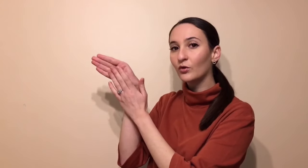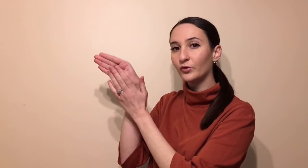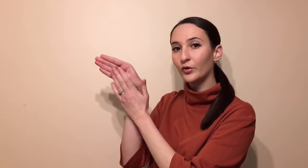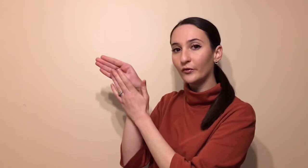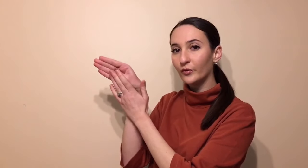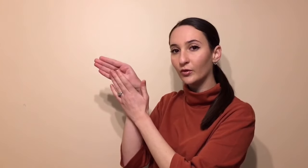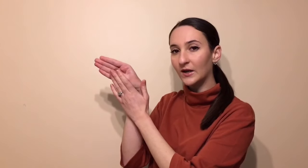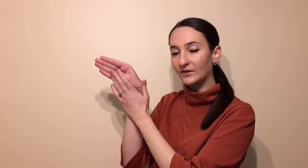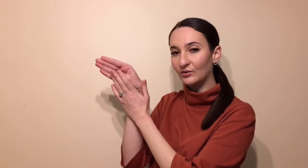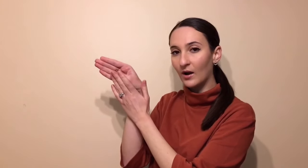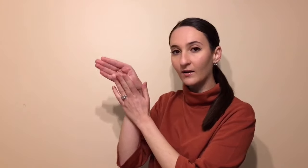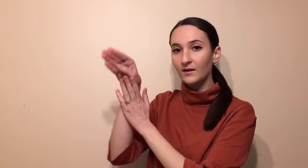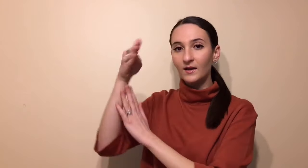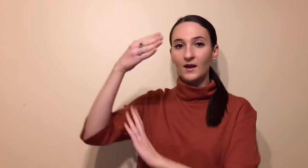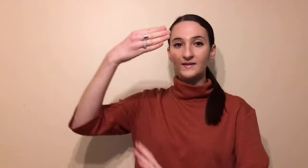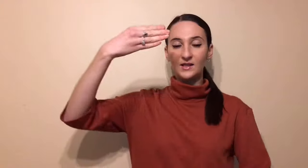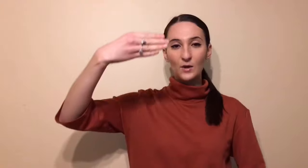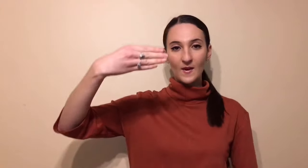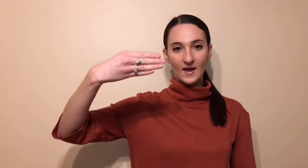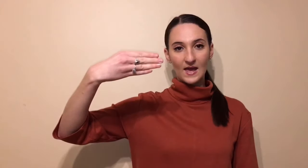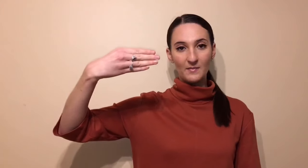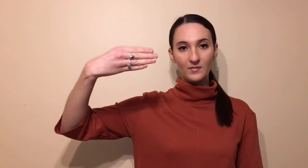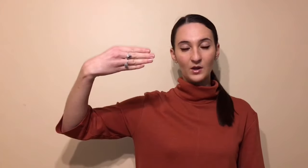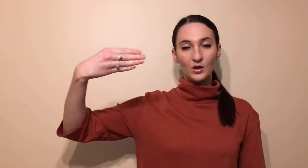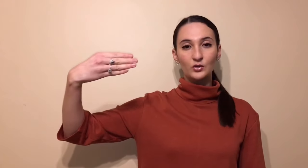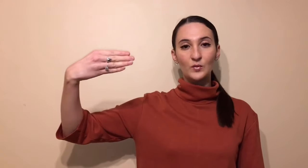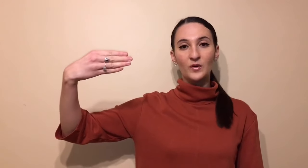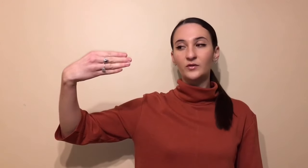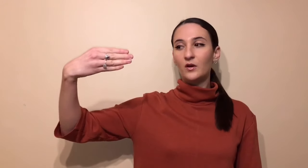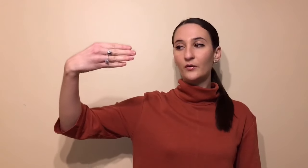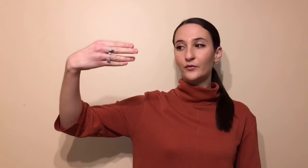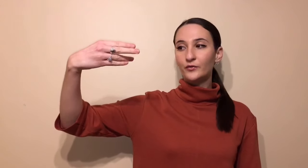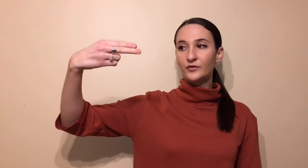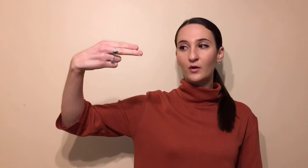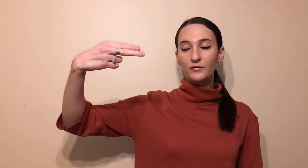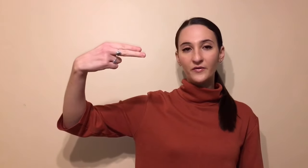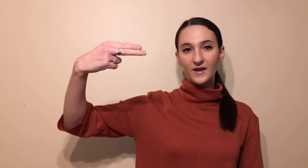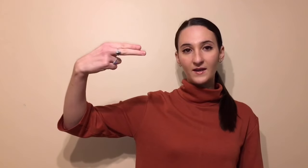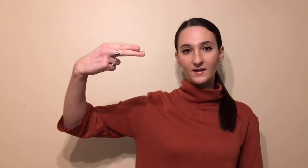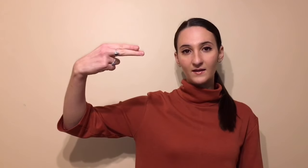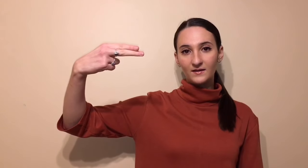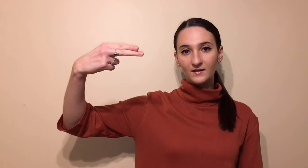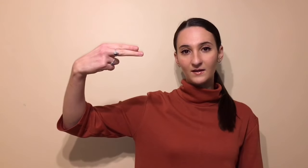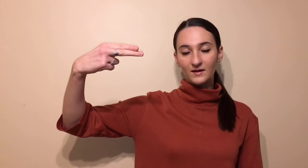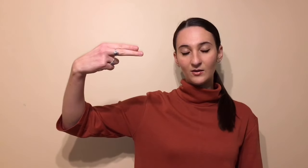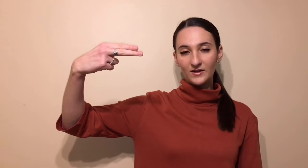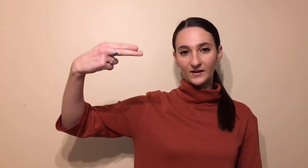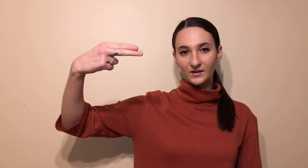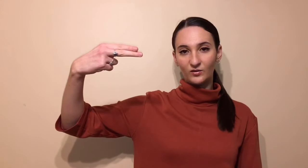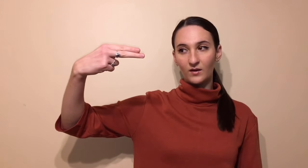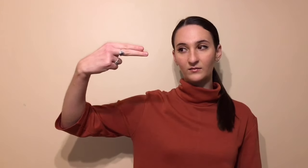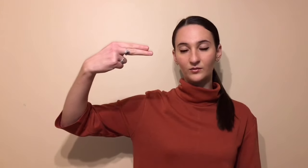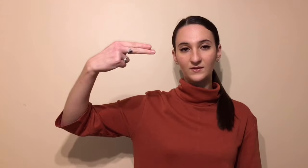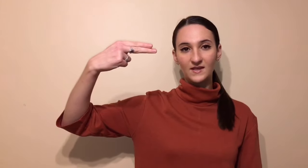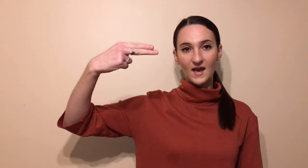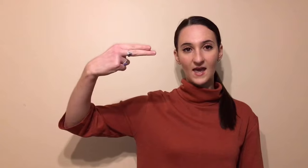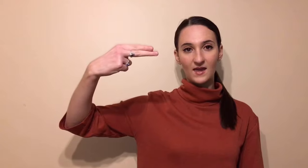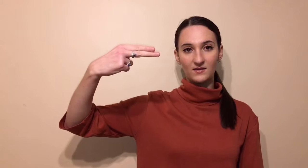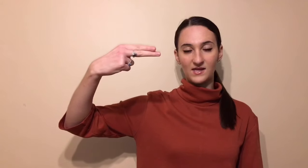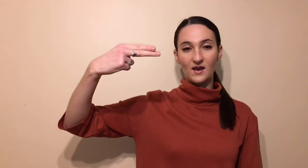sur vos quatre doigts. C'est comme un M. Cependant, vous enlevez les derniers doigts. Donc, c'est un N. Il y